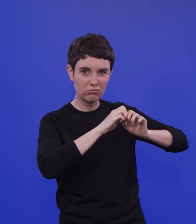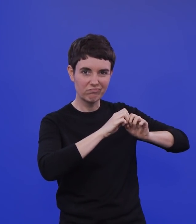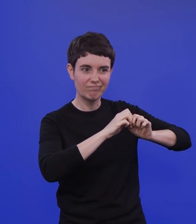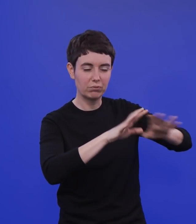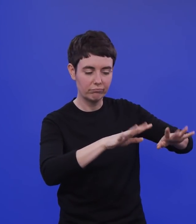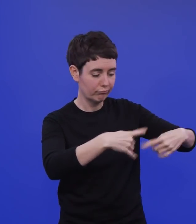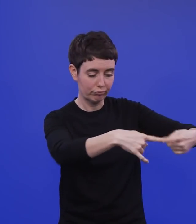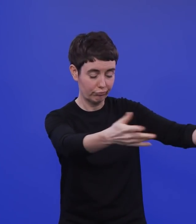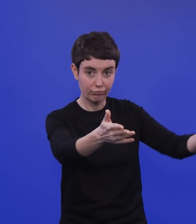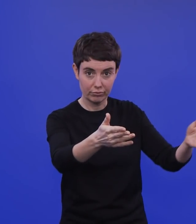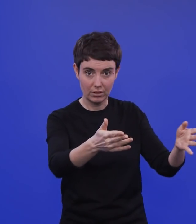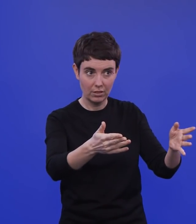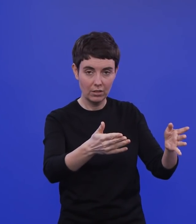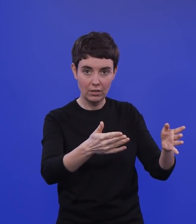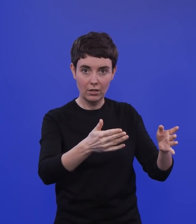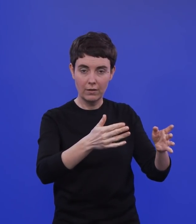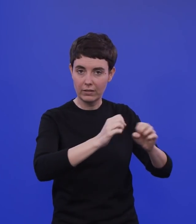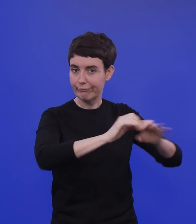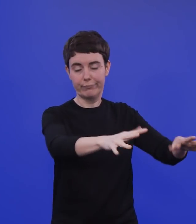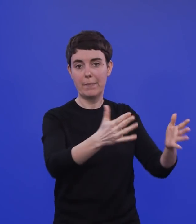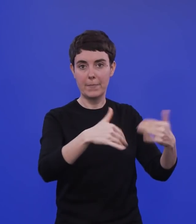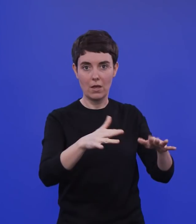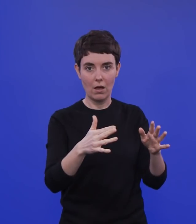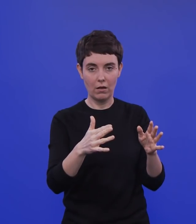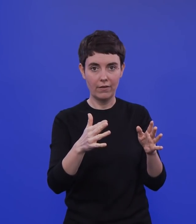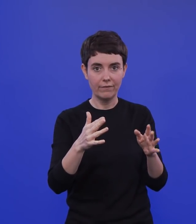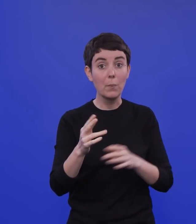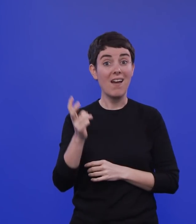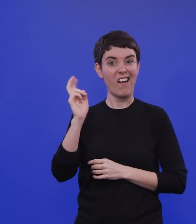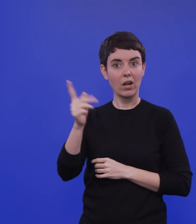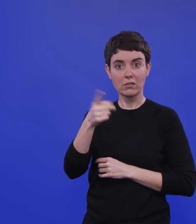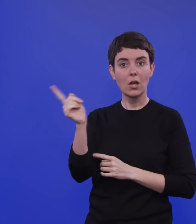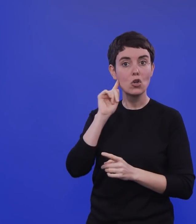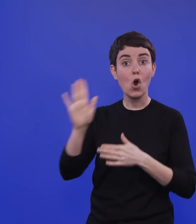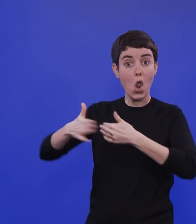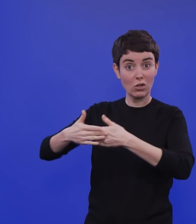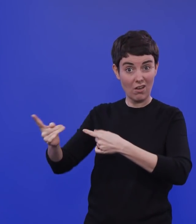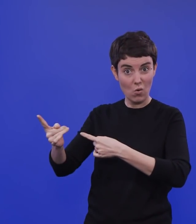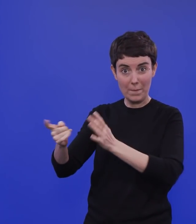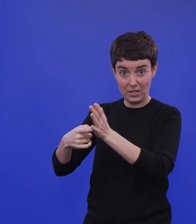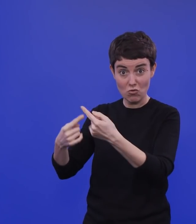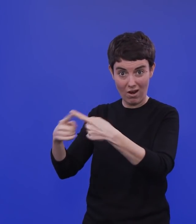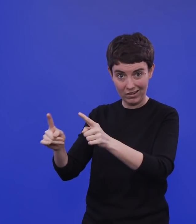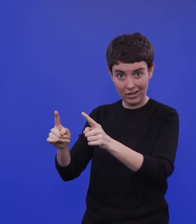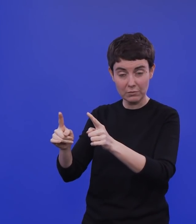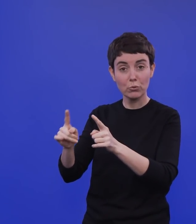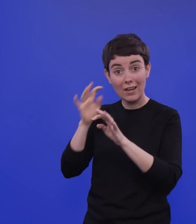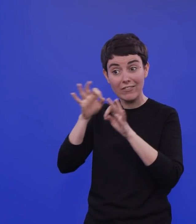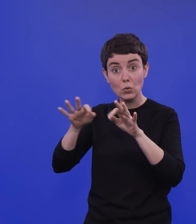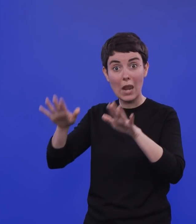und abkoppelt von dem Geschehen im Erwachsenenleben, wo man ja dann andere Bedingungen hat durch einen weiter bestehenden Lockdown. das